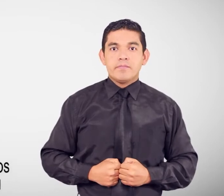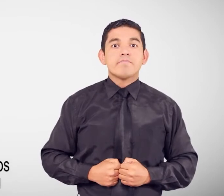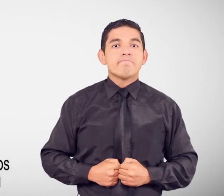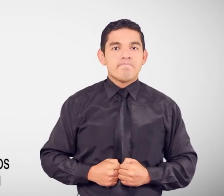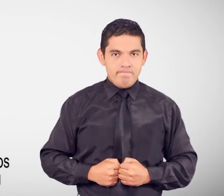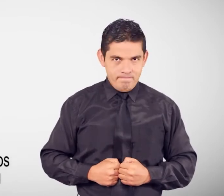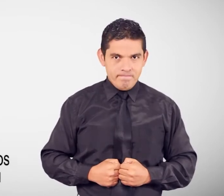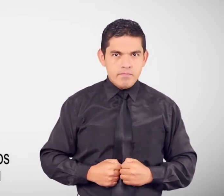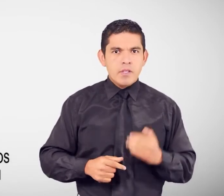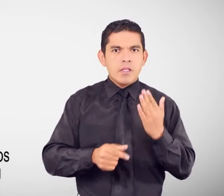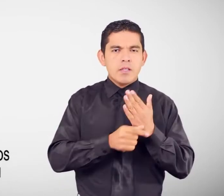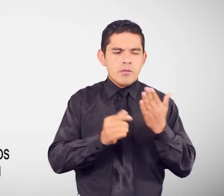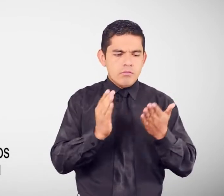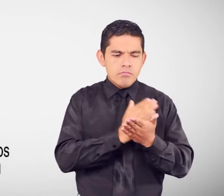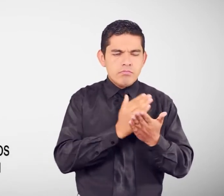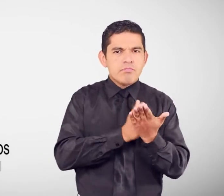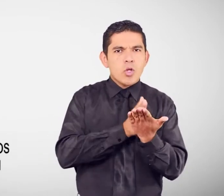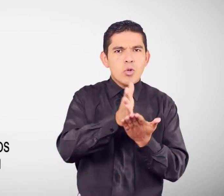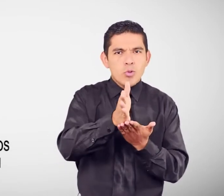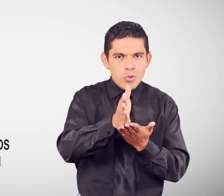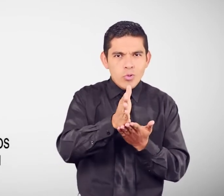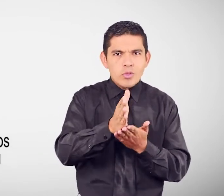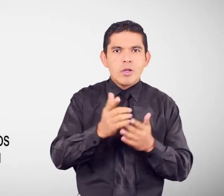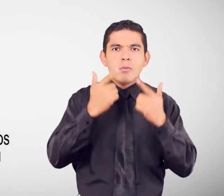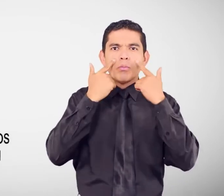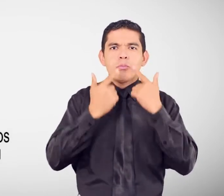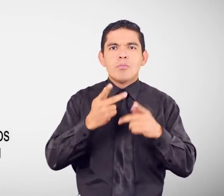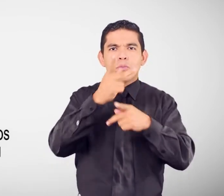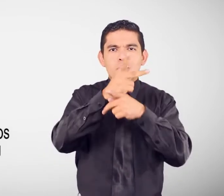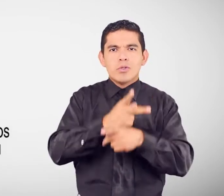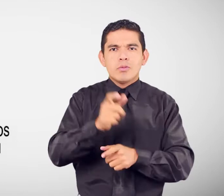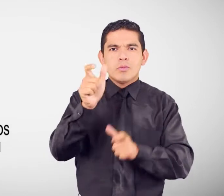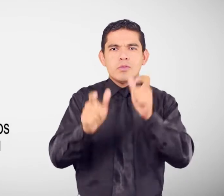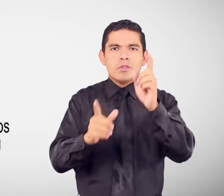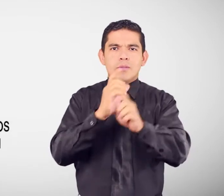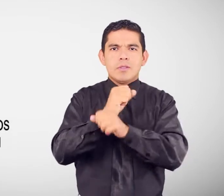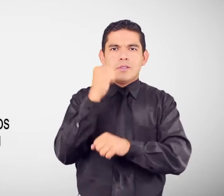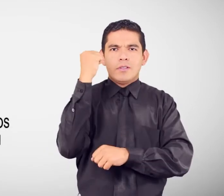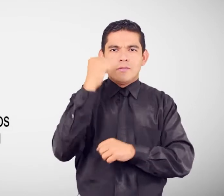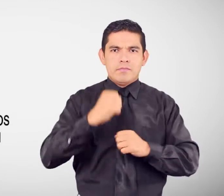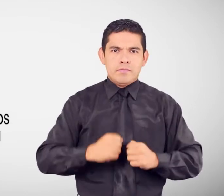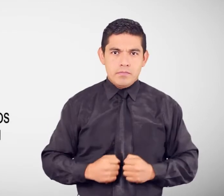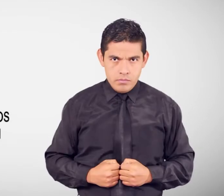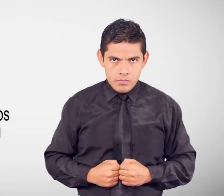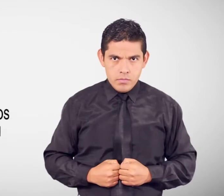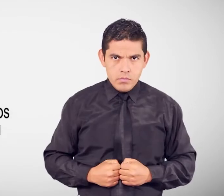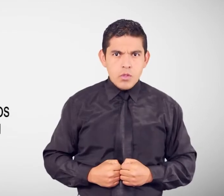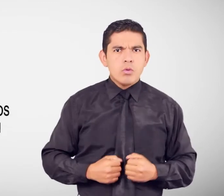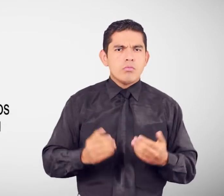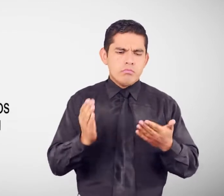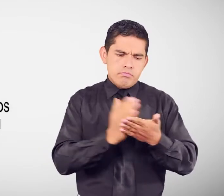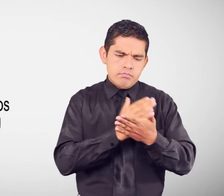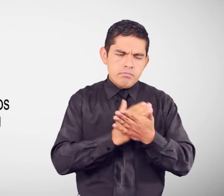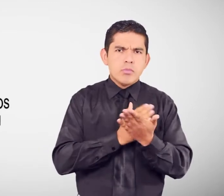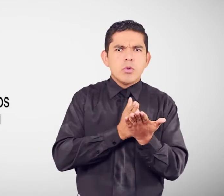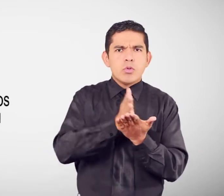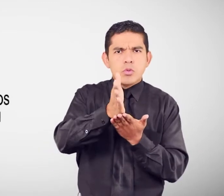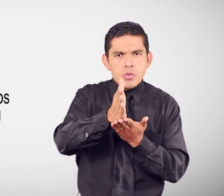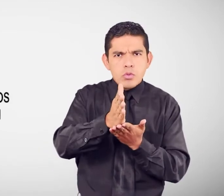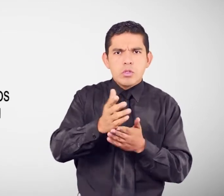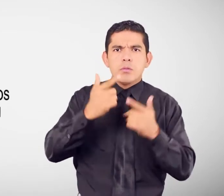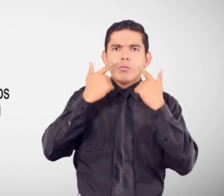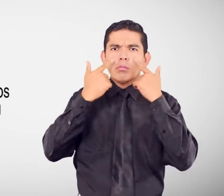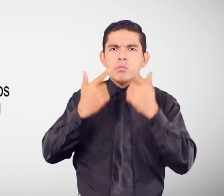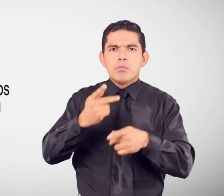Rutas para la protección de los derechos de las personas con discapacidad. Las rutas para la protección de los derechos de las personas con